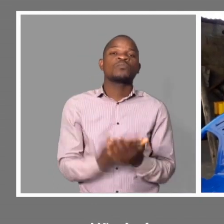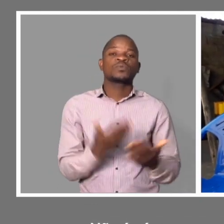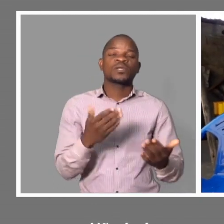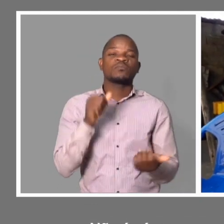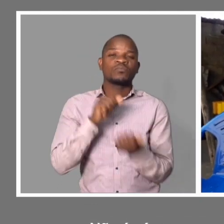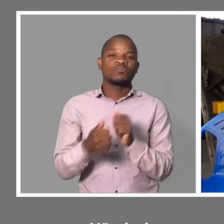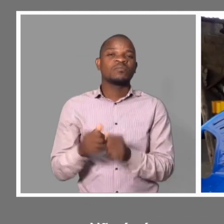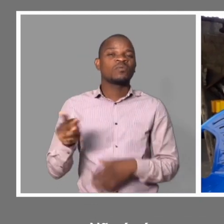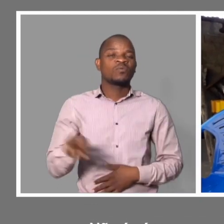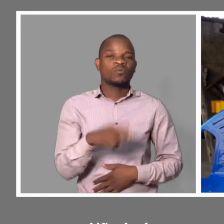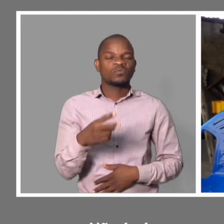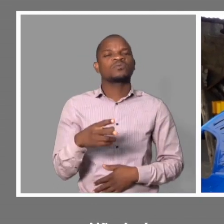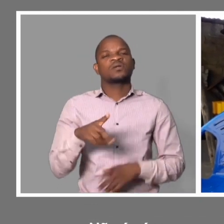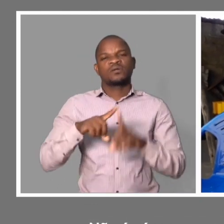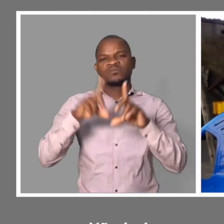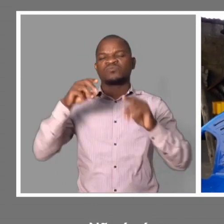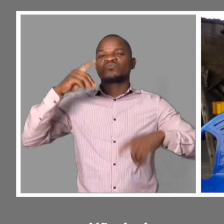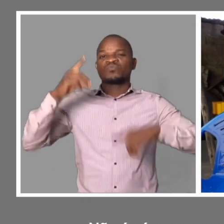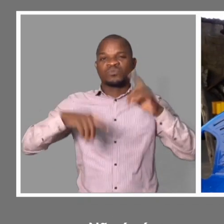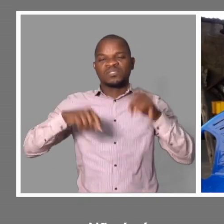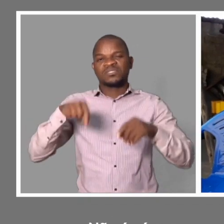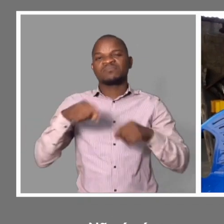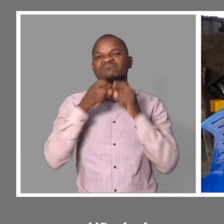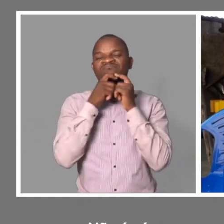As próprias políticas do nosso país,